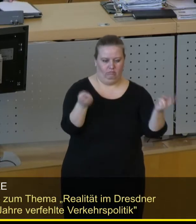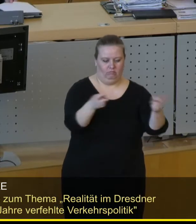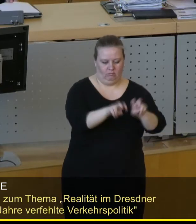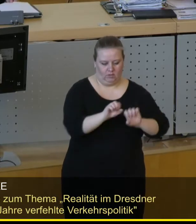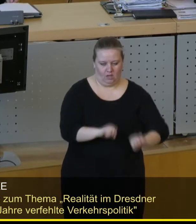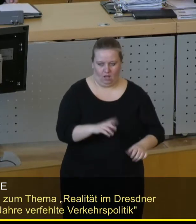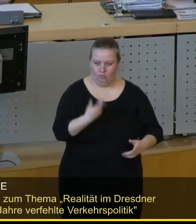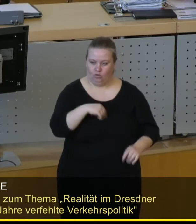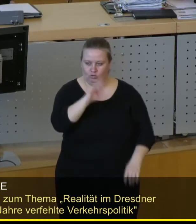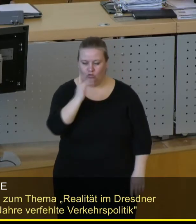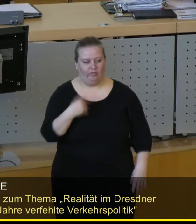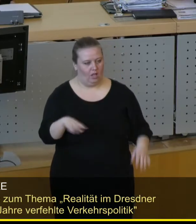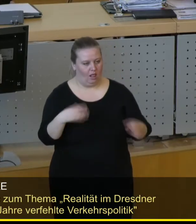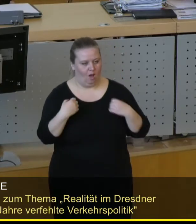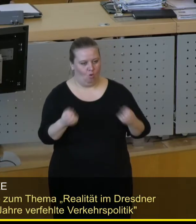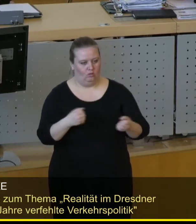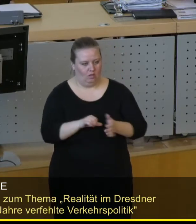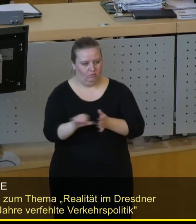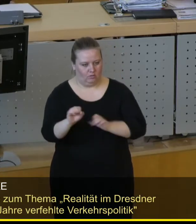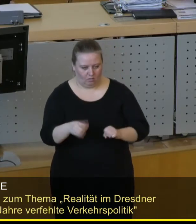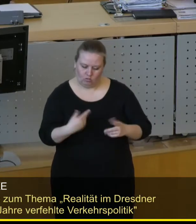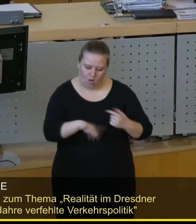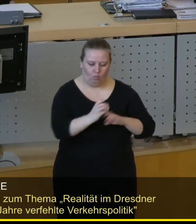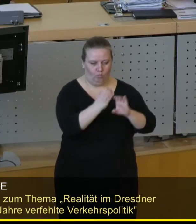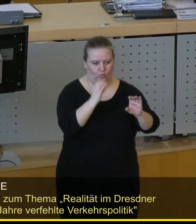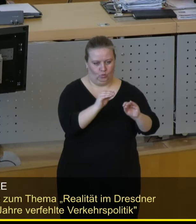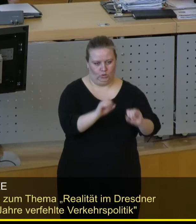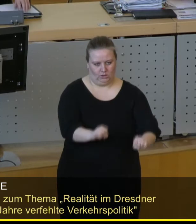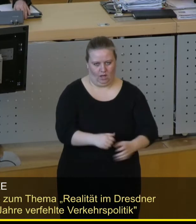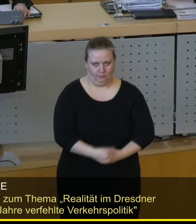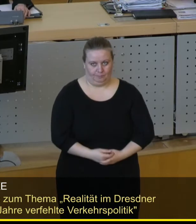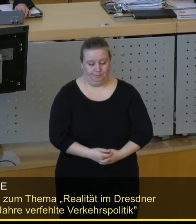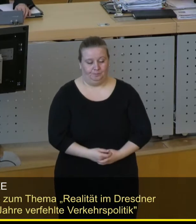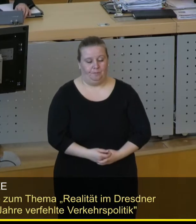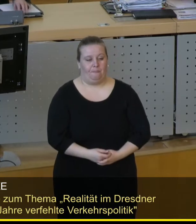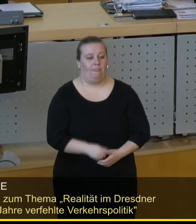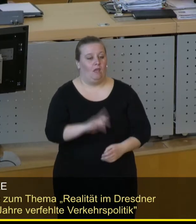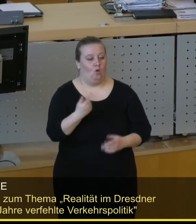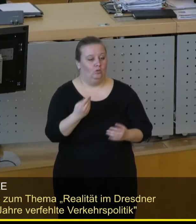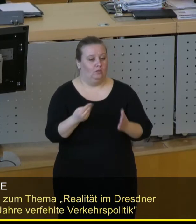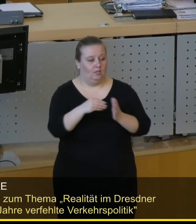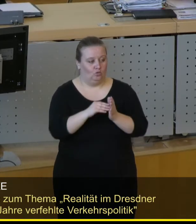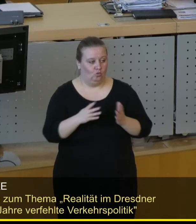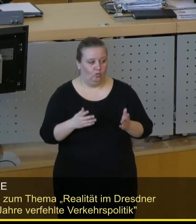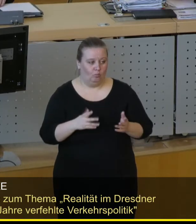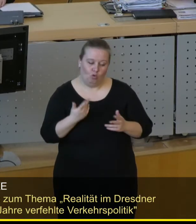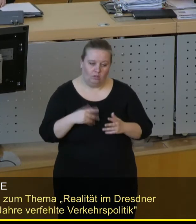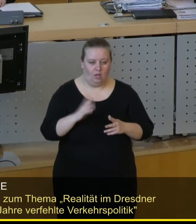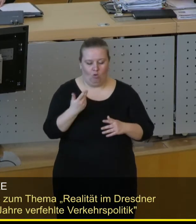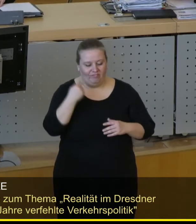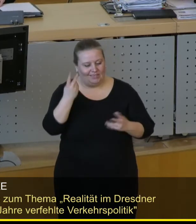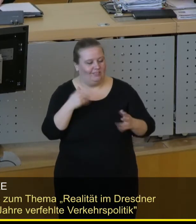diejenigen, die sich im Prinzip viel Blech leisten können, hier in Dresden mobil sind. Wir haben an die Vernetzung des Verkehrs natürlich gedacht.